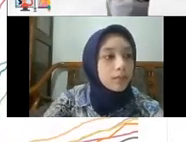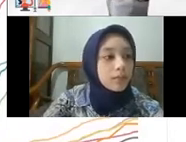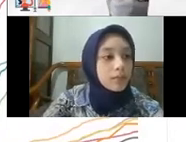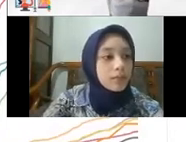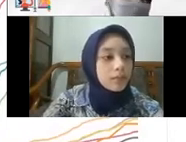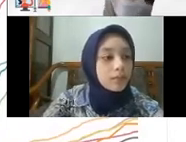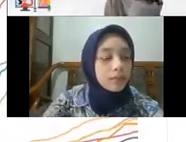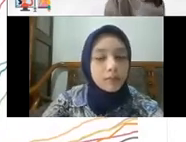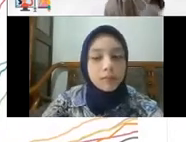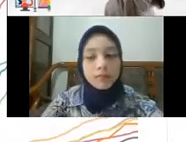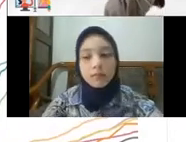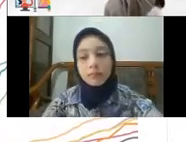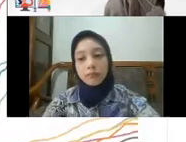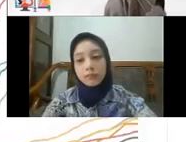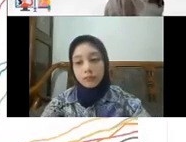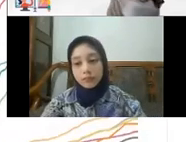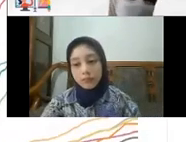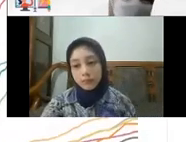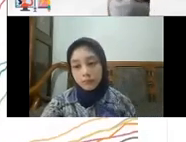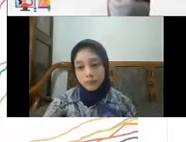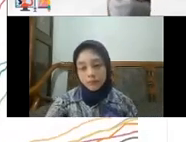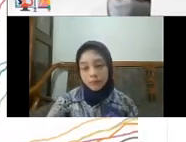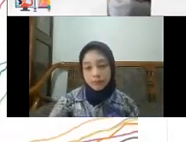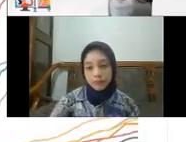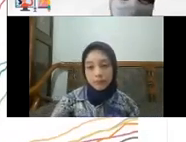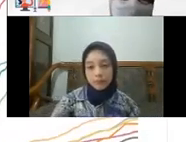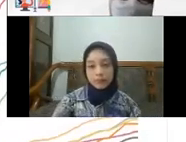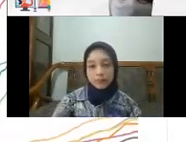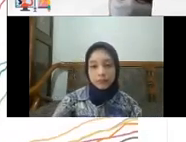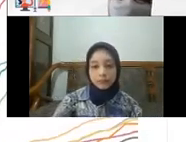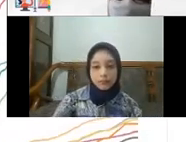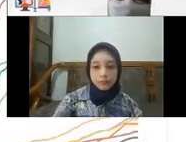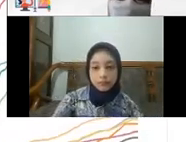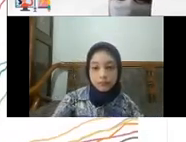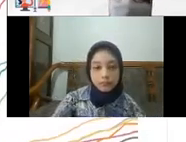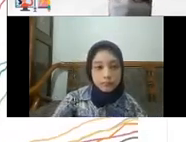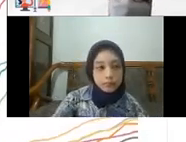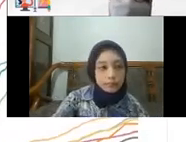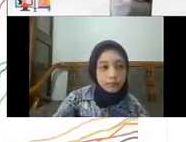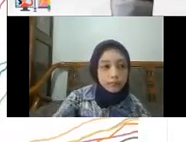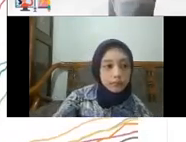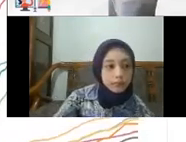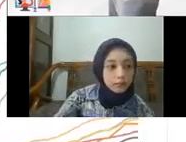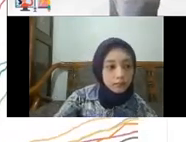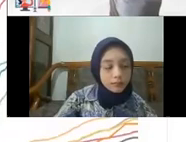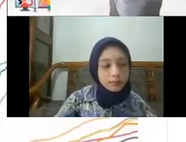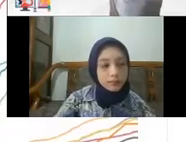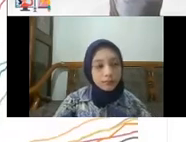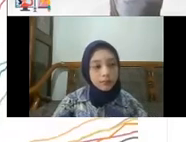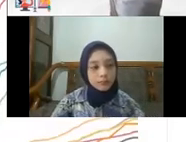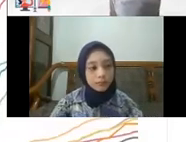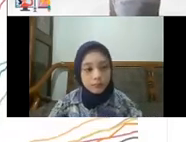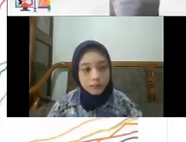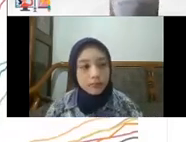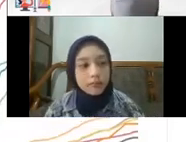ekonomi kita Kalau kita lihat di tahun 2020 Terkontraksi bisa sampai minus 5 Oleh sebab itu yang perlu dilakukan selain